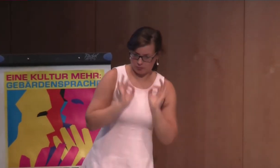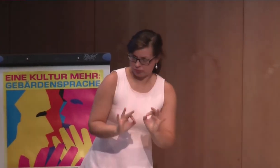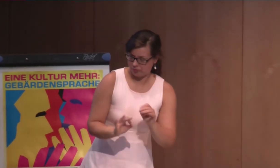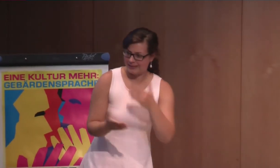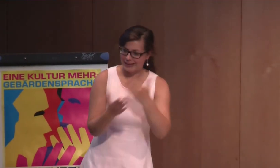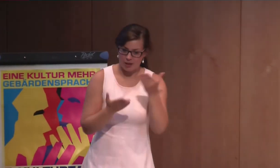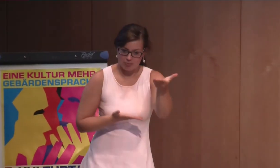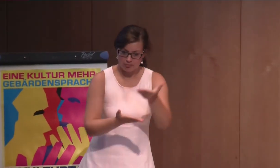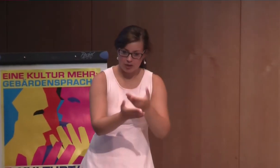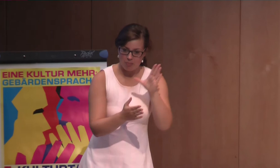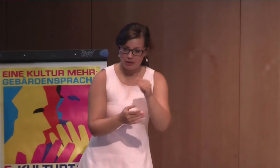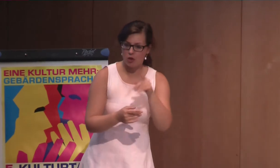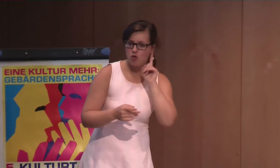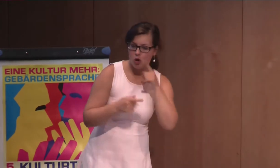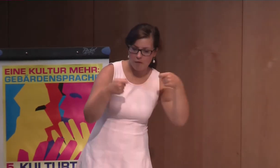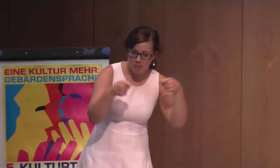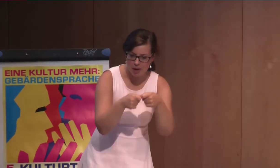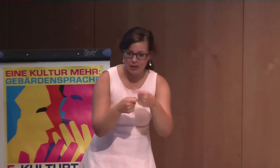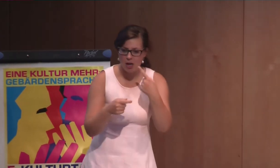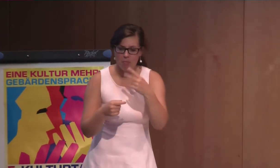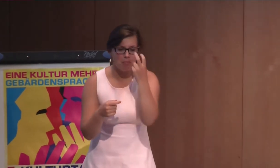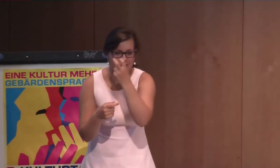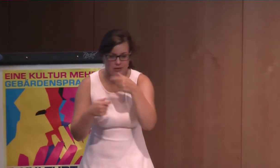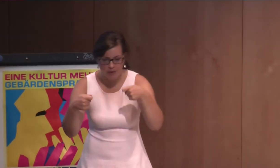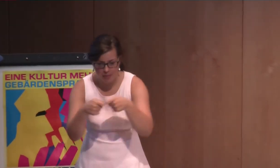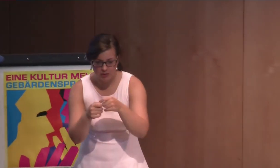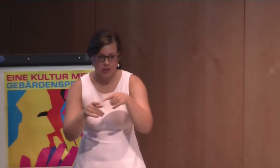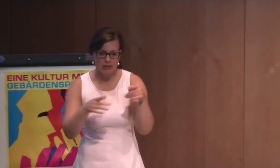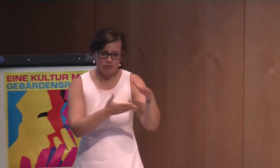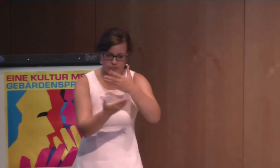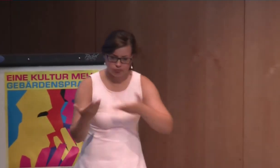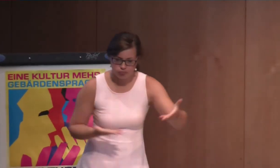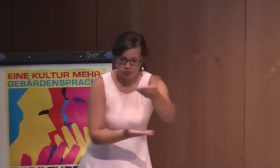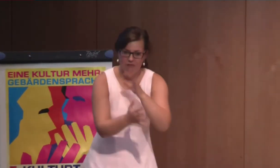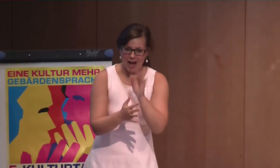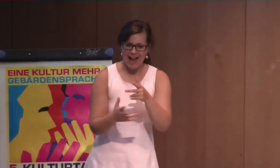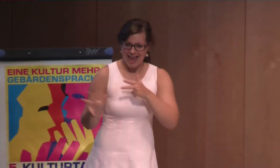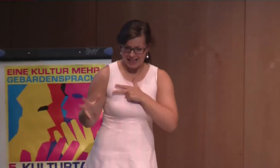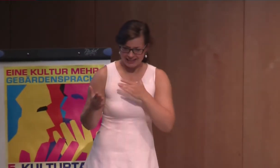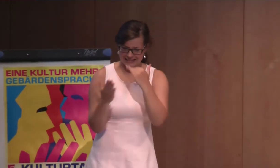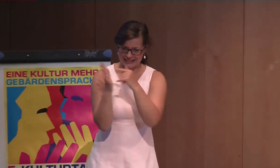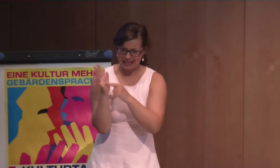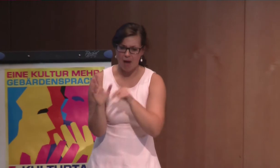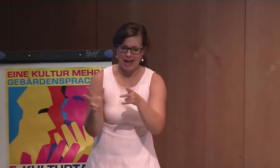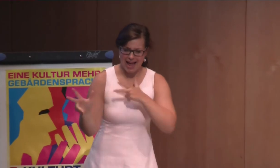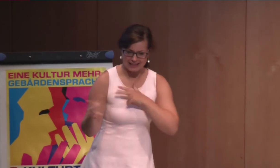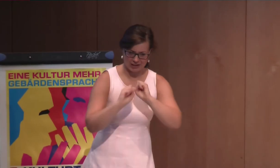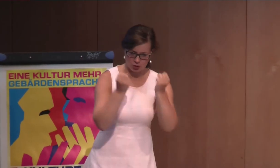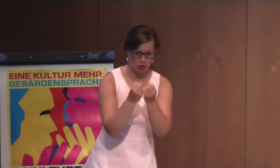nochmal gucken, wie sie umgesetzt werden. Also sich mit den Gehörlosenverbänden zusammensetzen, sich mit den anderen Verbänden zusammensetzen